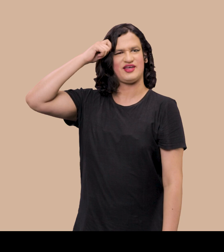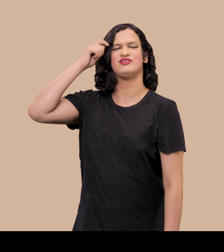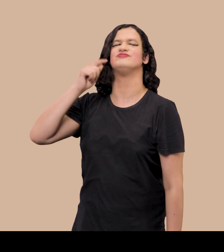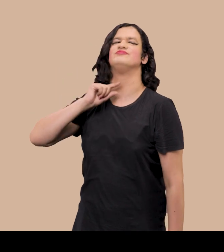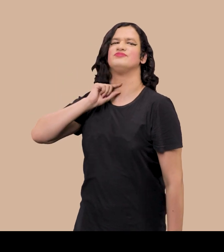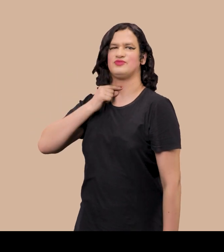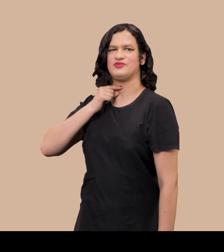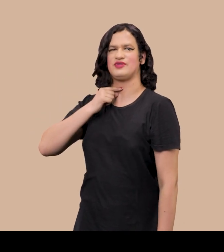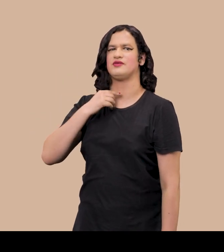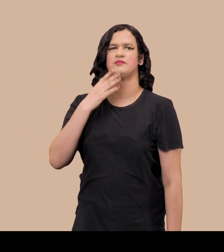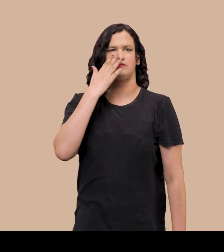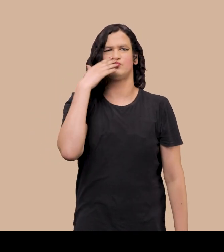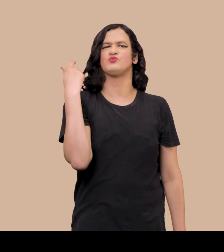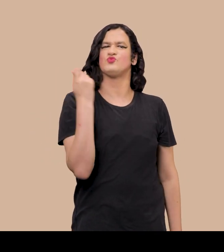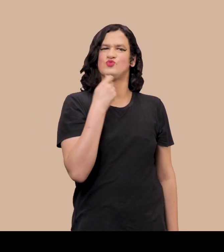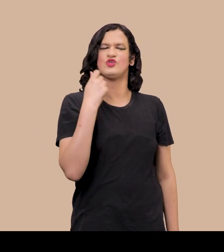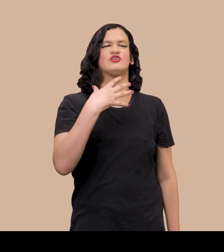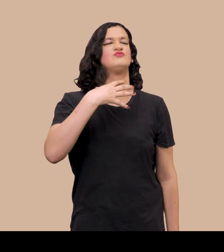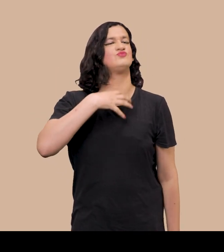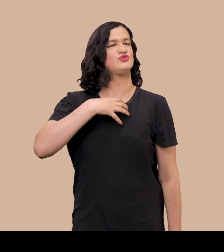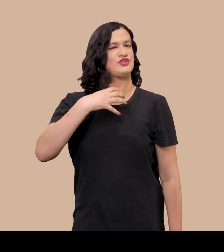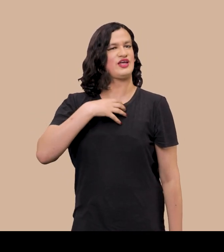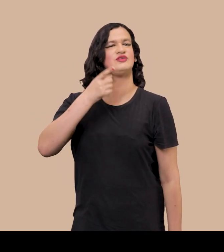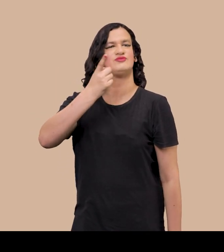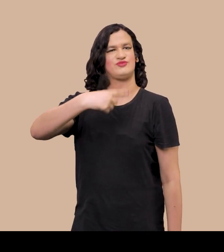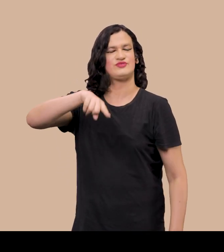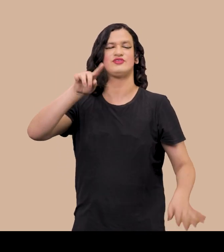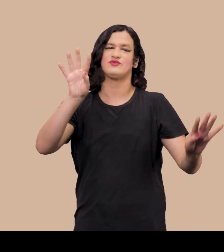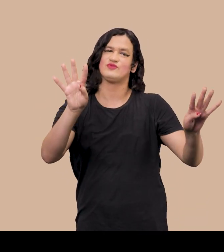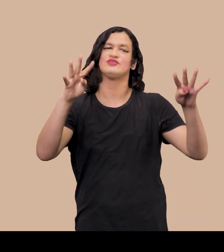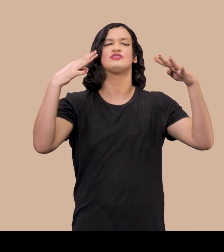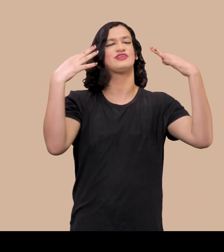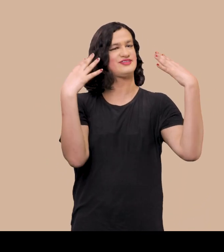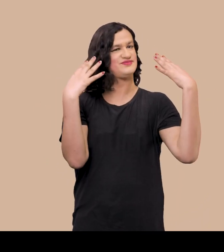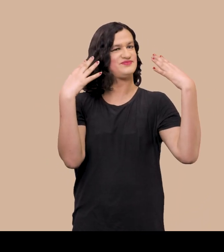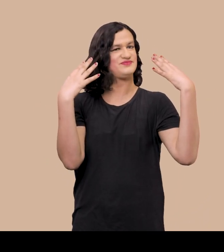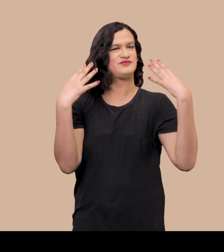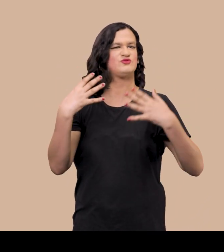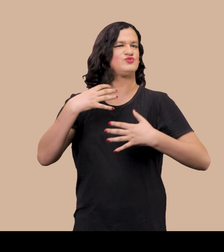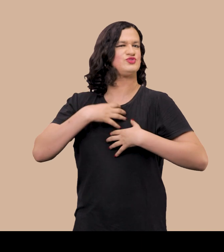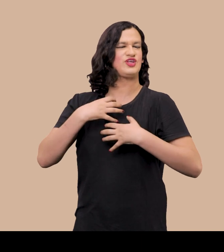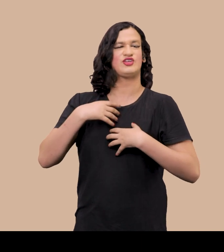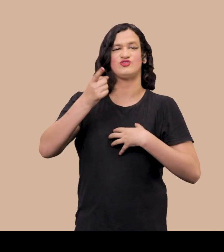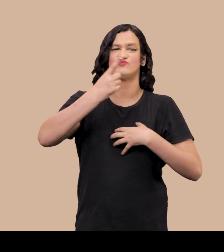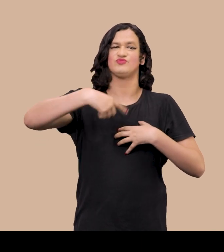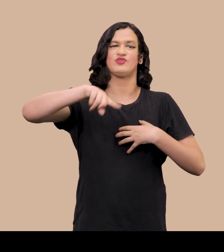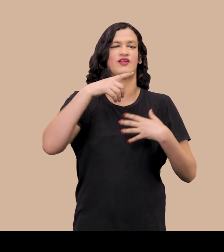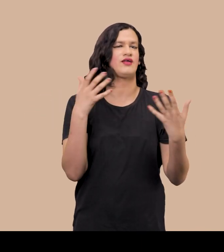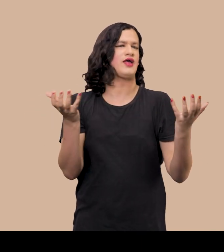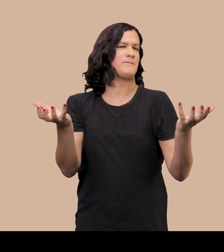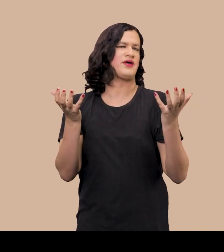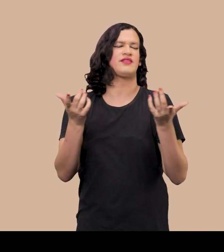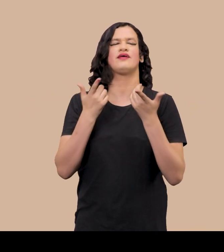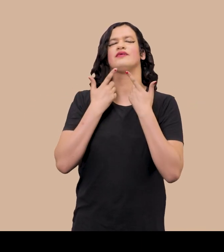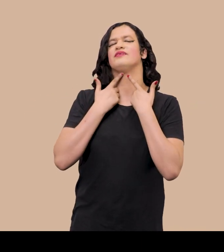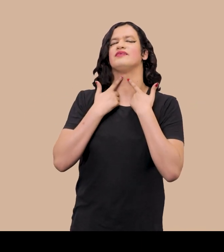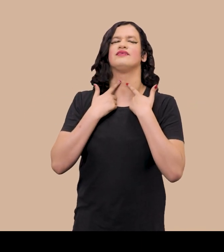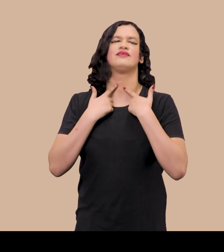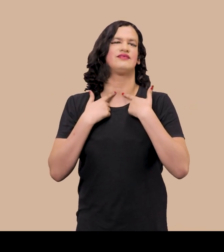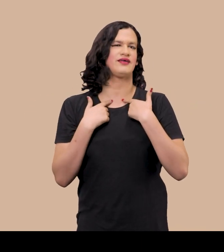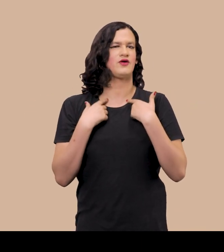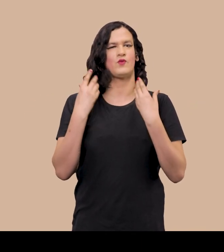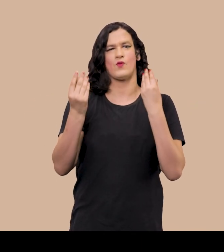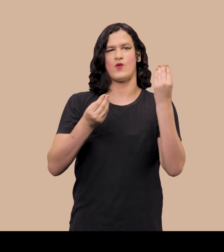prostituta, da forma que vocês me olham Da forma que vocês me desejam, da forma que vocês me